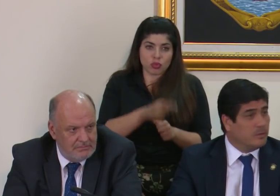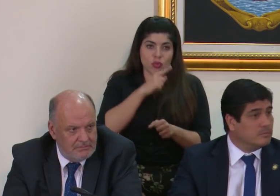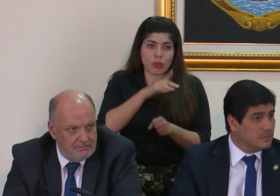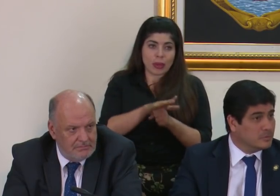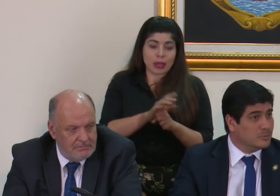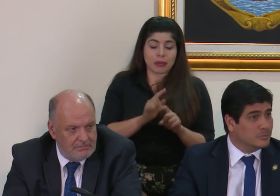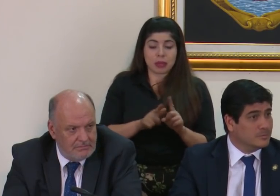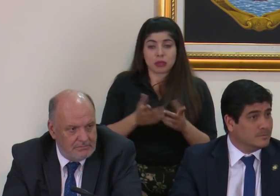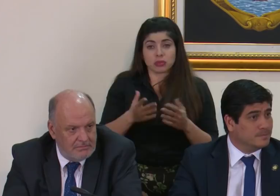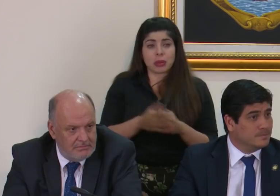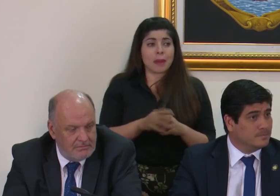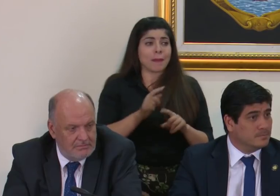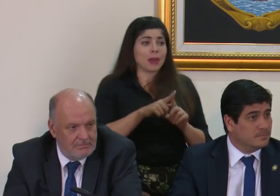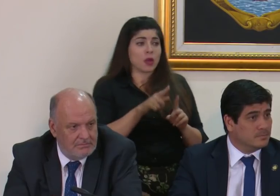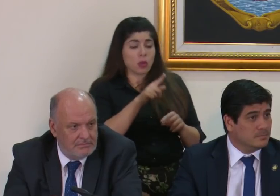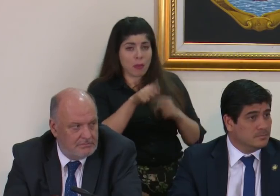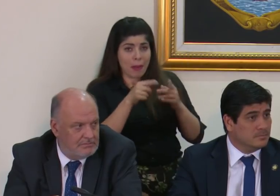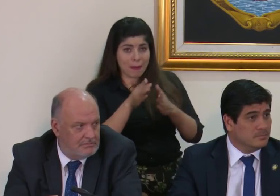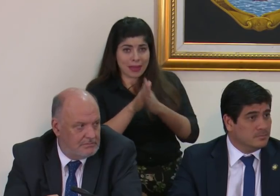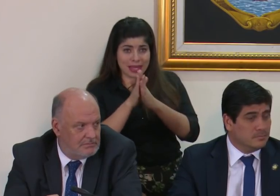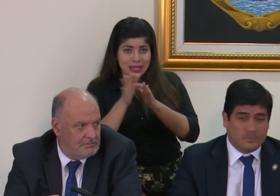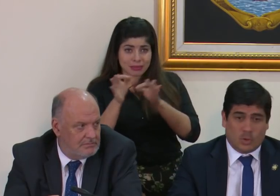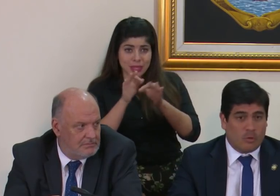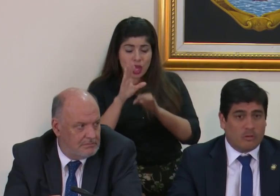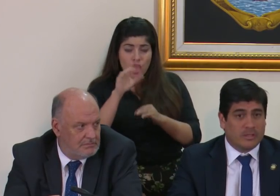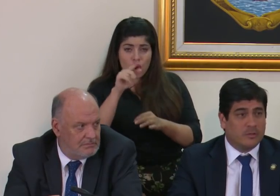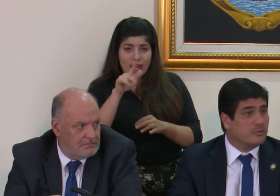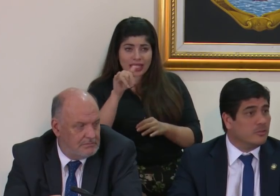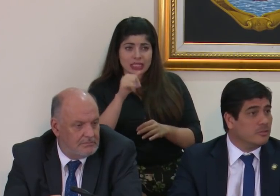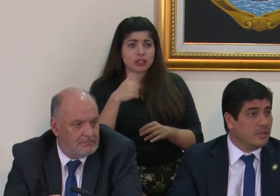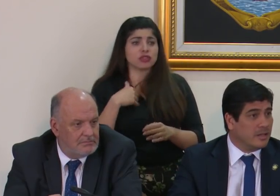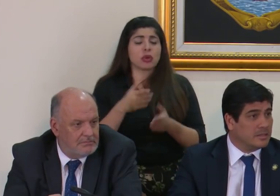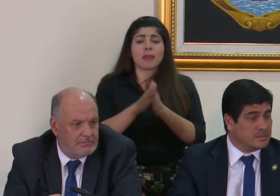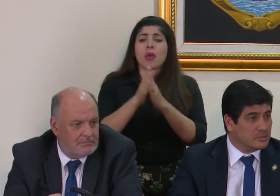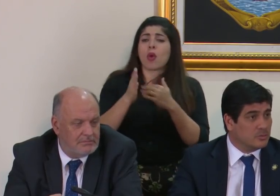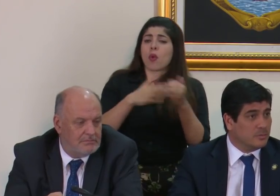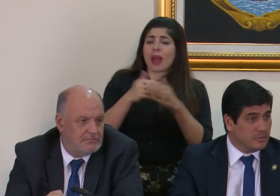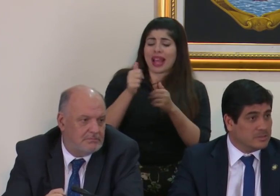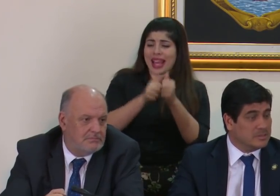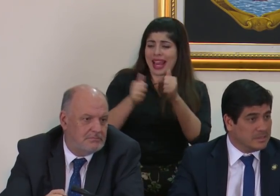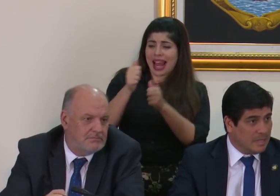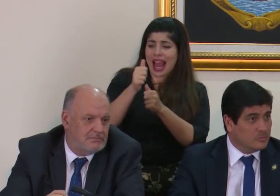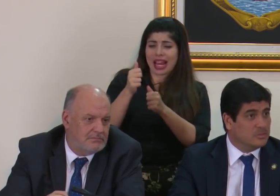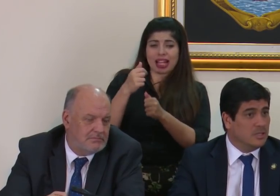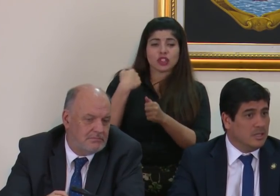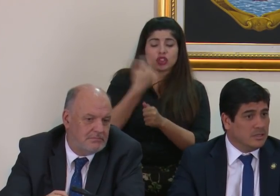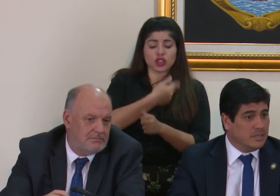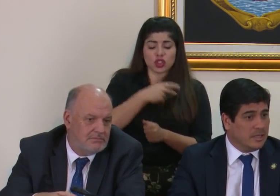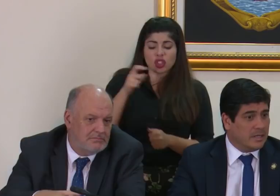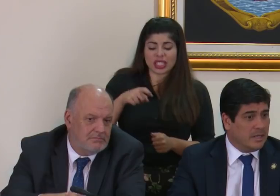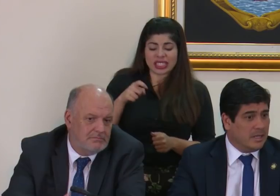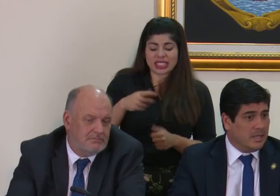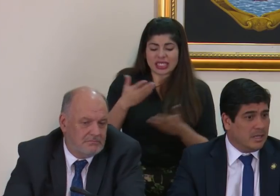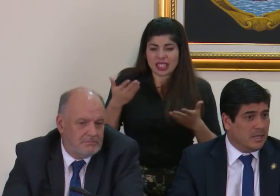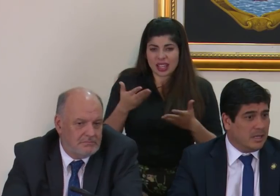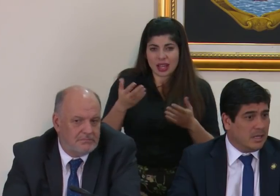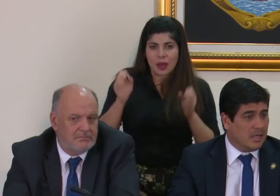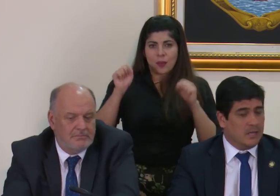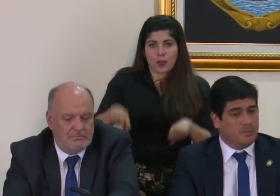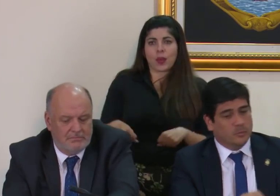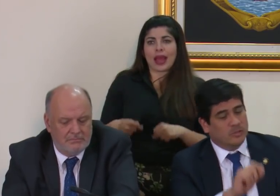pero bueno ¿se puede ser a la ministra como a cualquier otro de los jerarcas esto? pero necesitamos llegar a